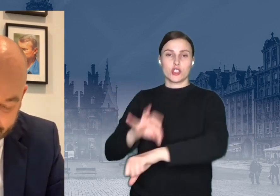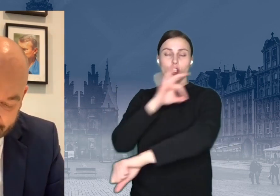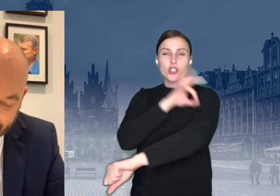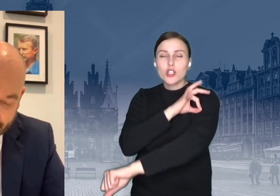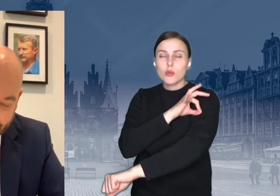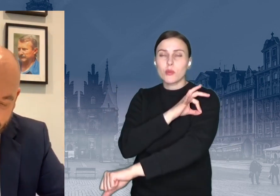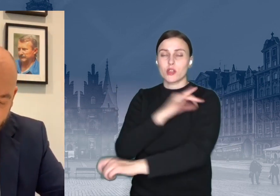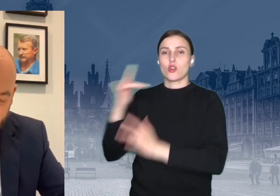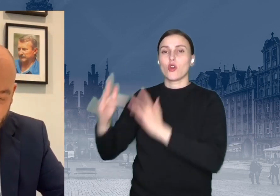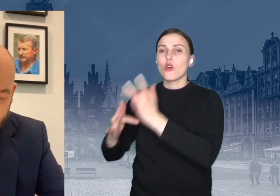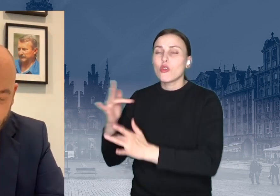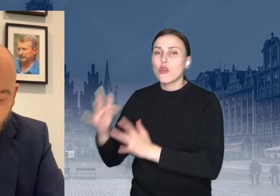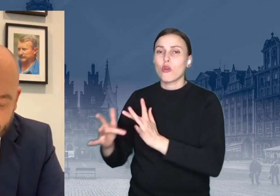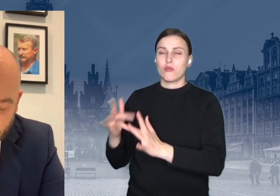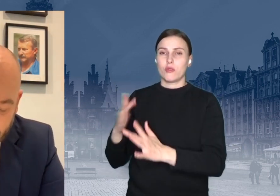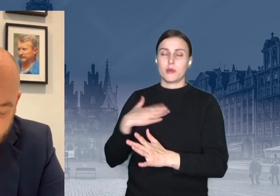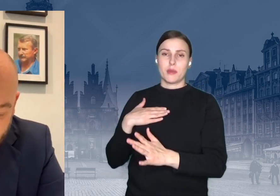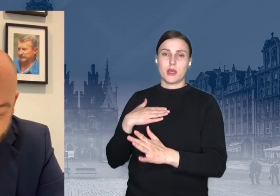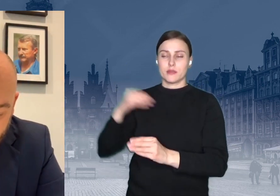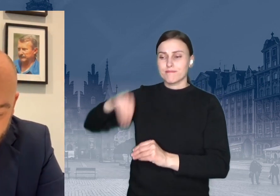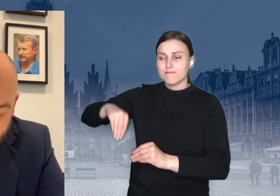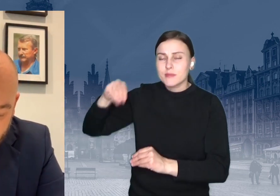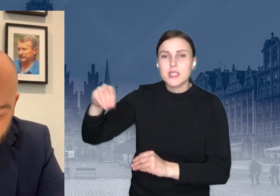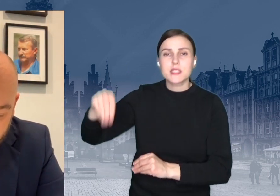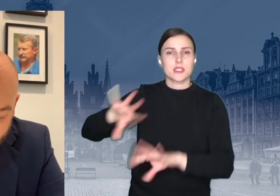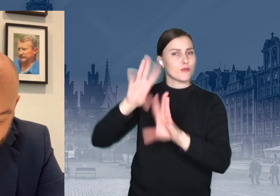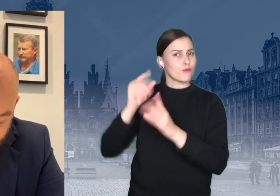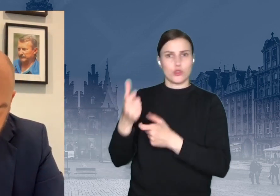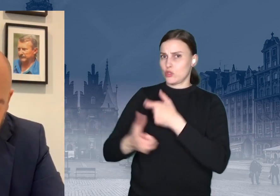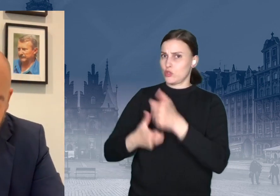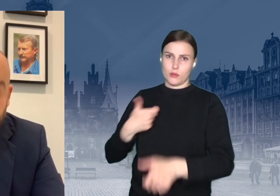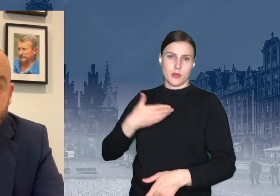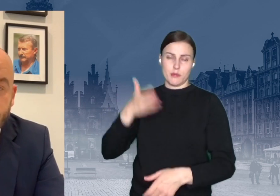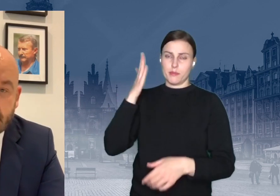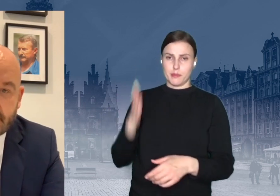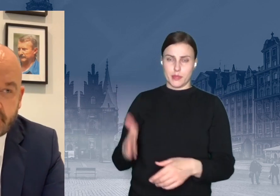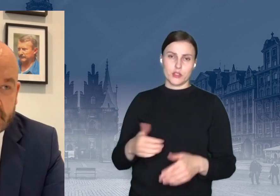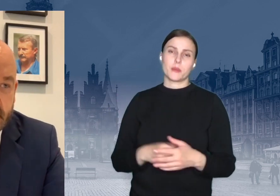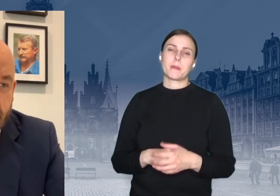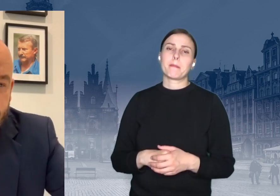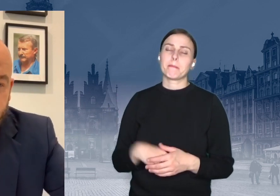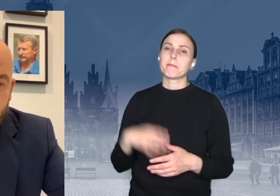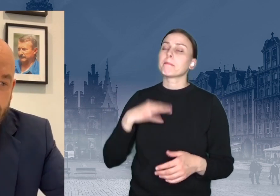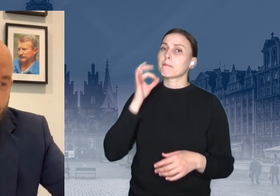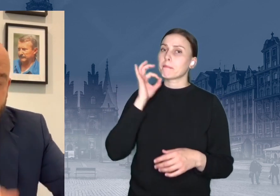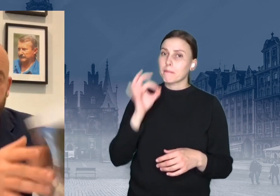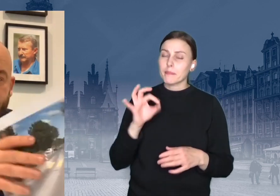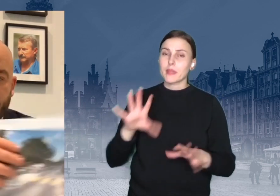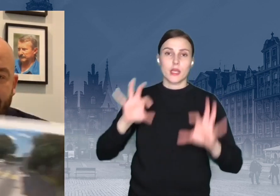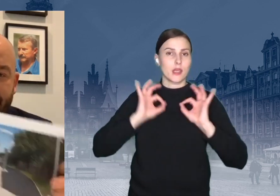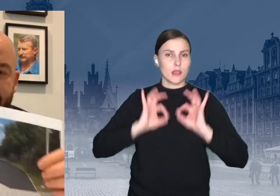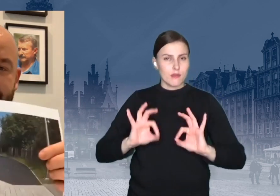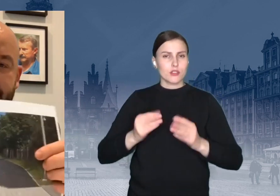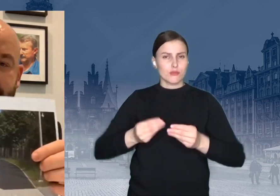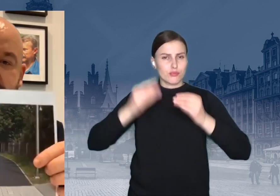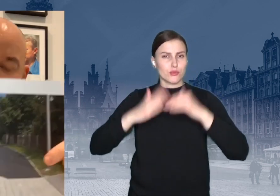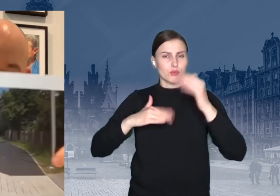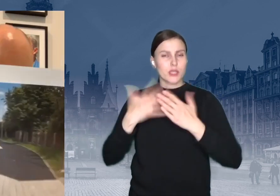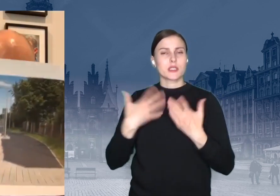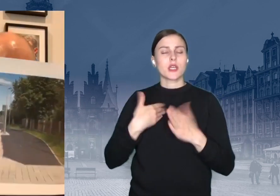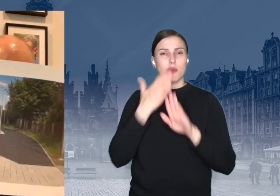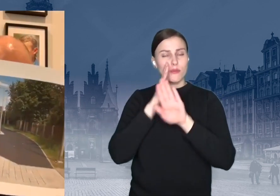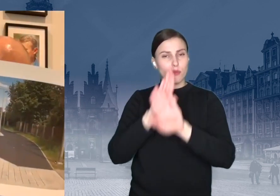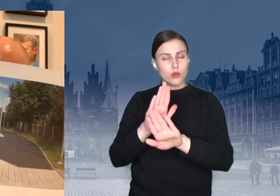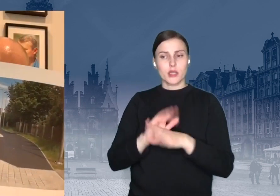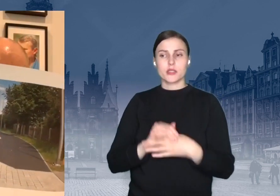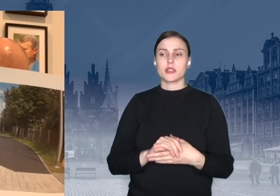ekrany, wszystko, wszystko tam, moi drodzy, będzie. Dobra, z inwestycyjnych rzeczy to chcę Wam jeszcze pokazać, jak